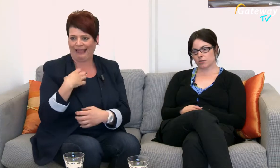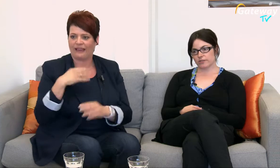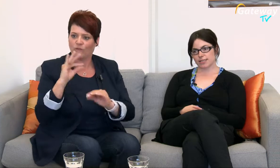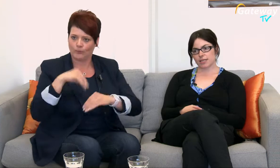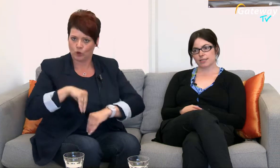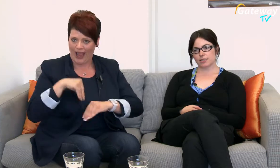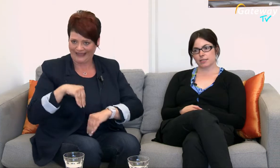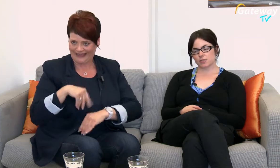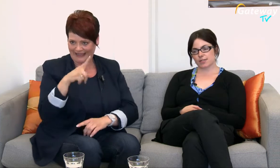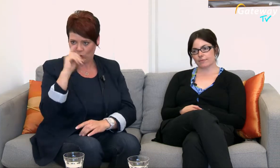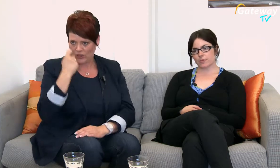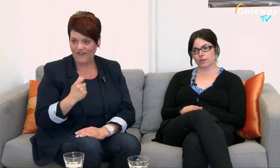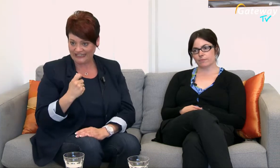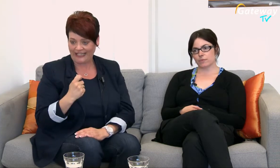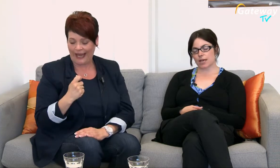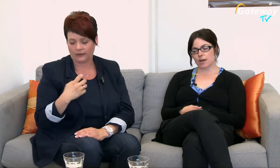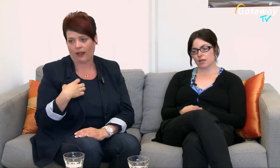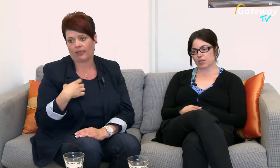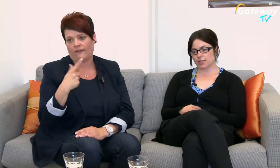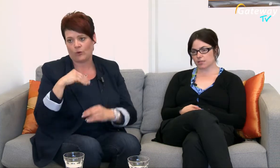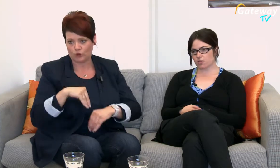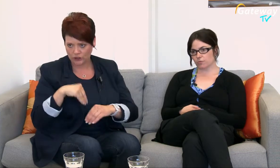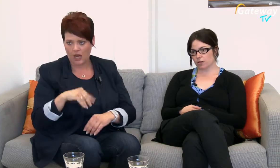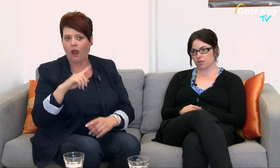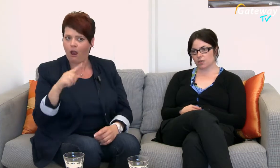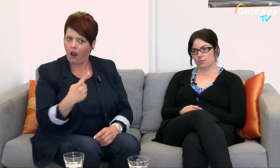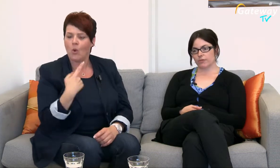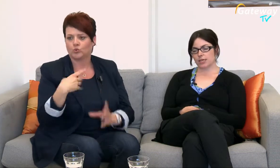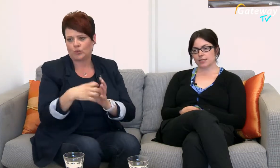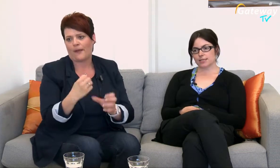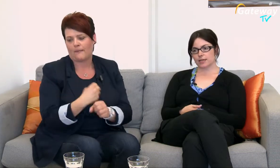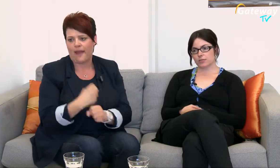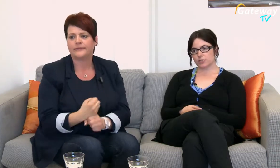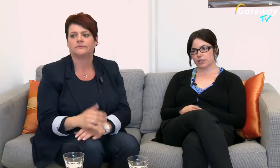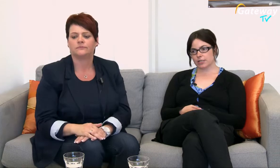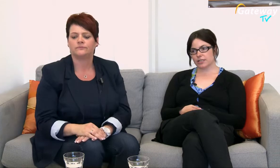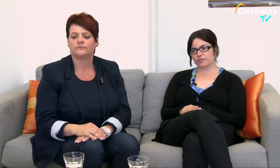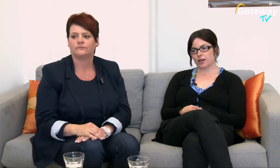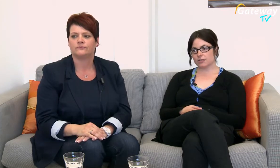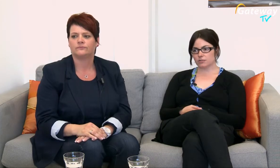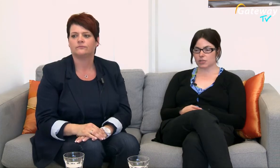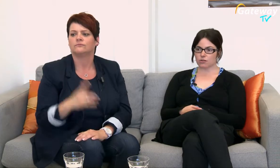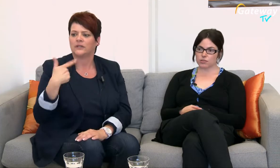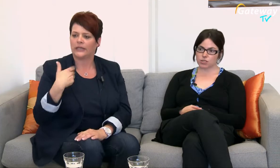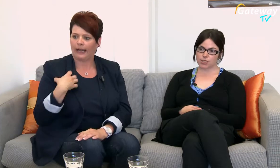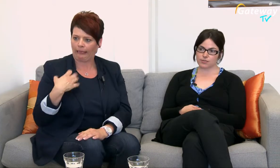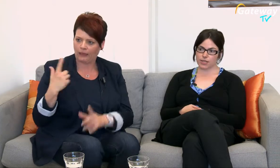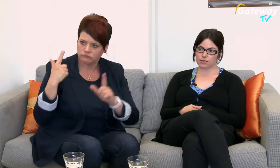Universitätsklinik zusammen Da passiert das auch immer mal wieder, dass ich halt in die Klinik fahre und auch stationäre